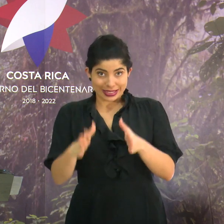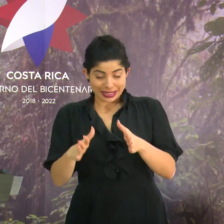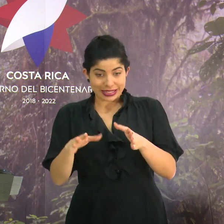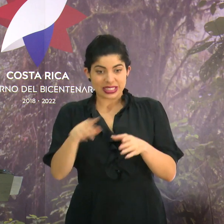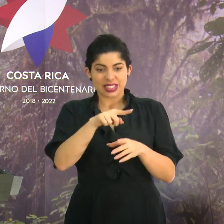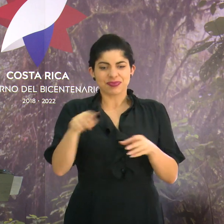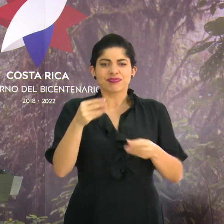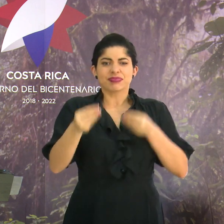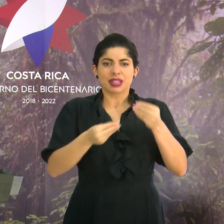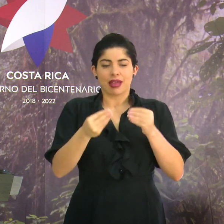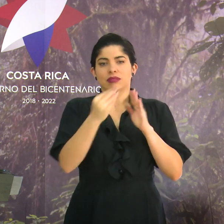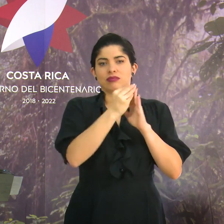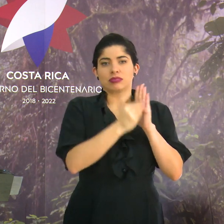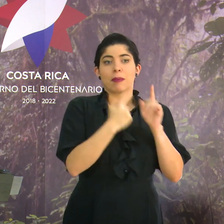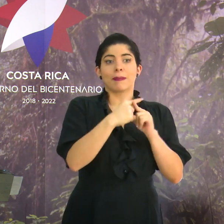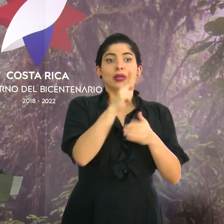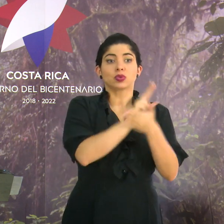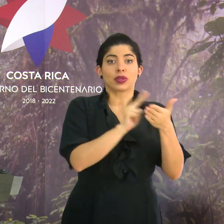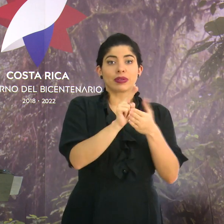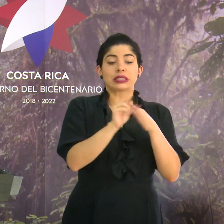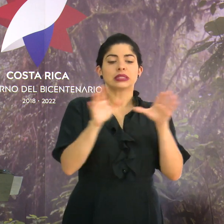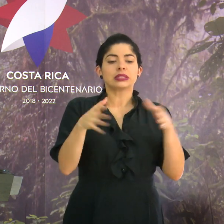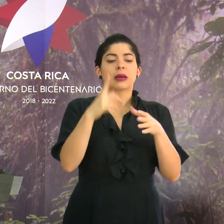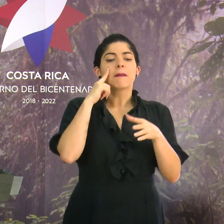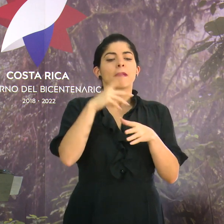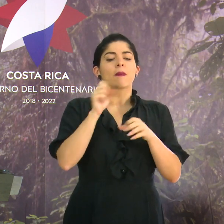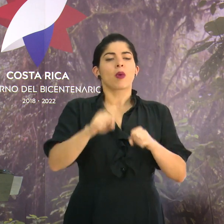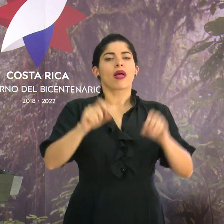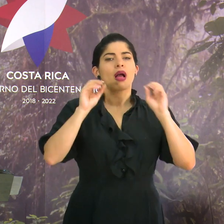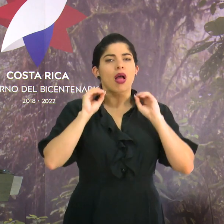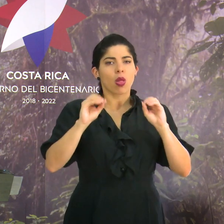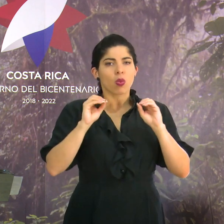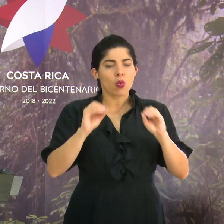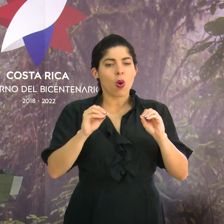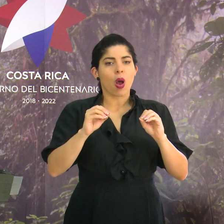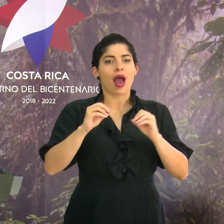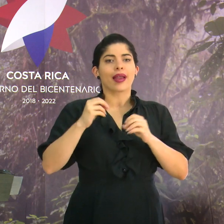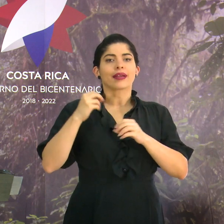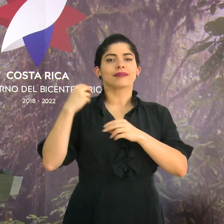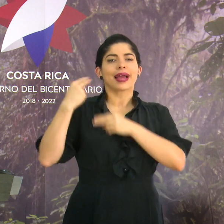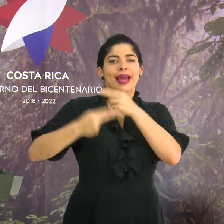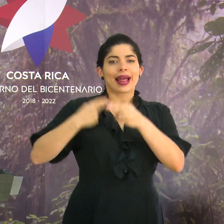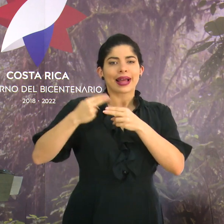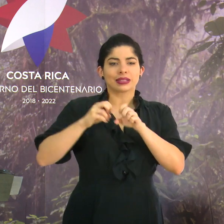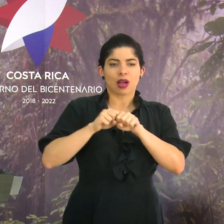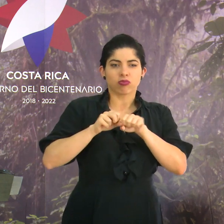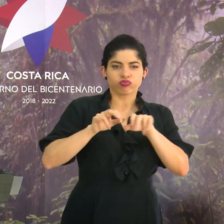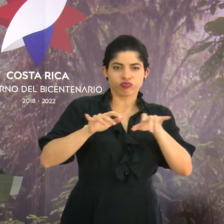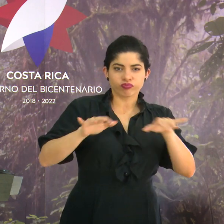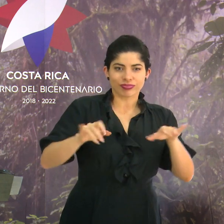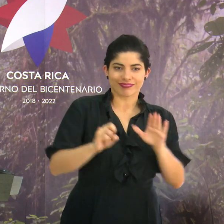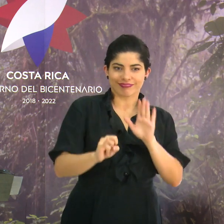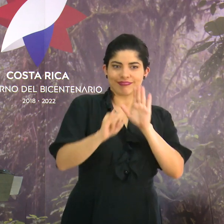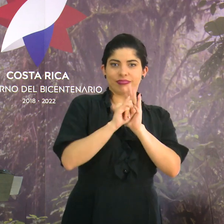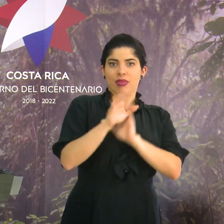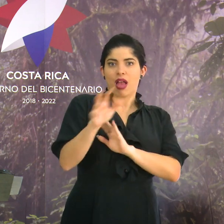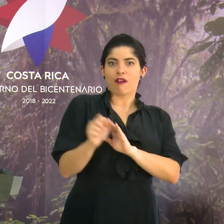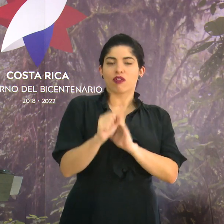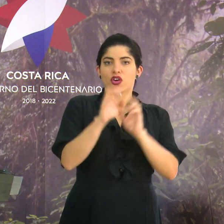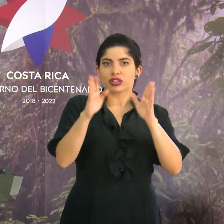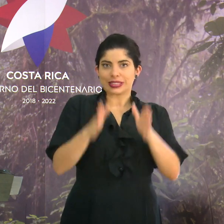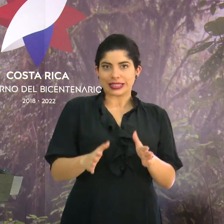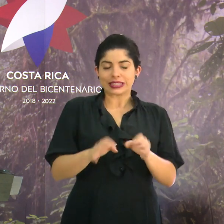la academia, con el propósito de educar, de transmitir la herencia y la identidad afrocostarricense